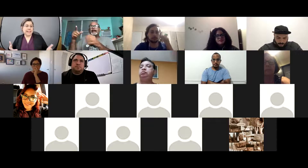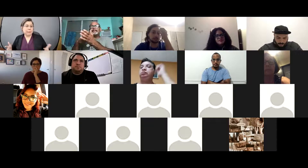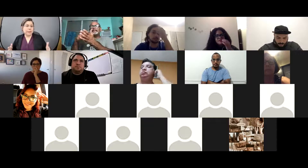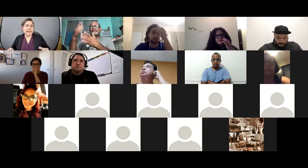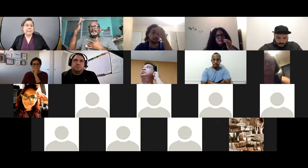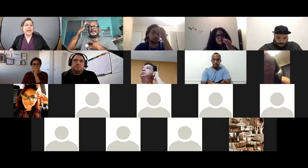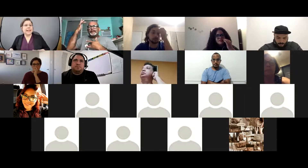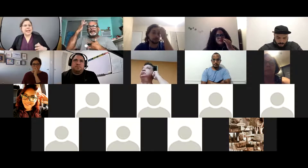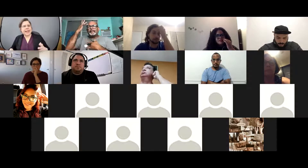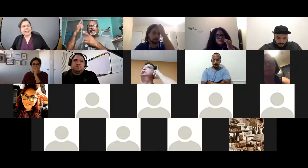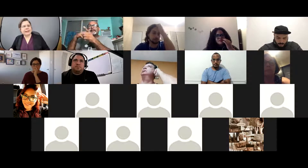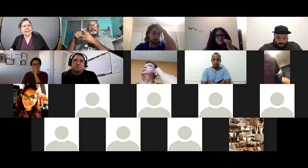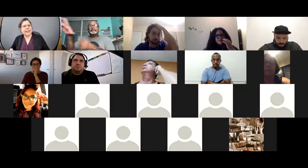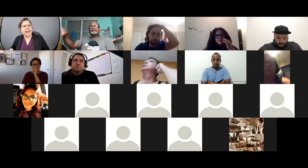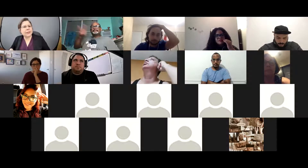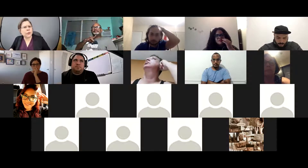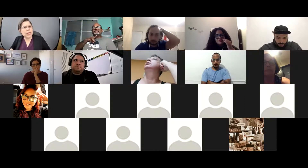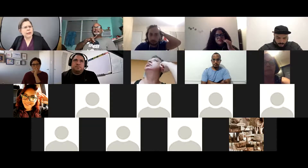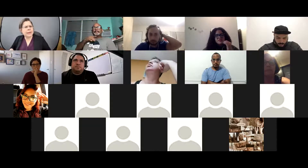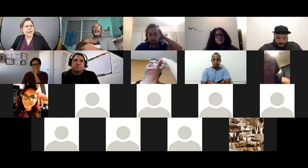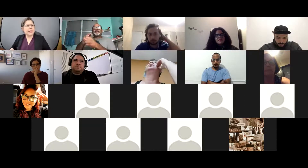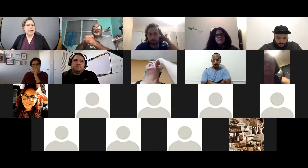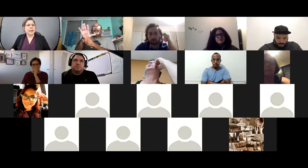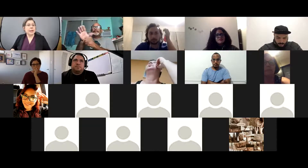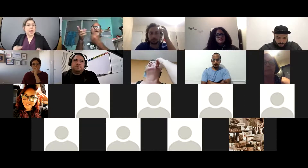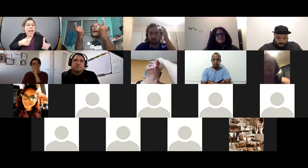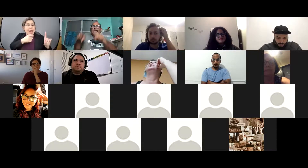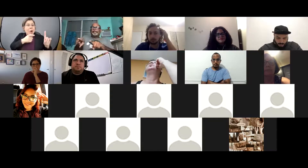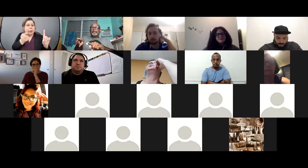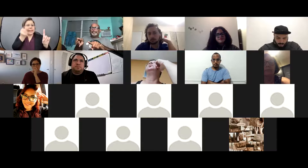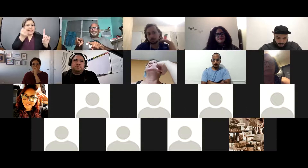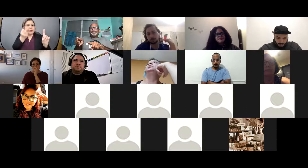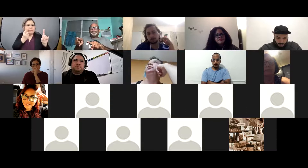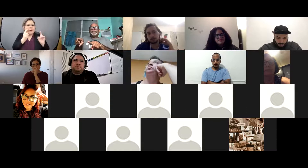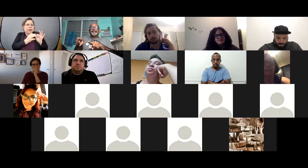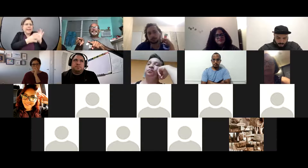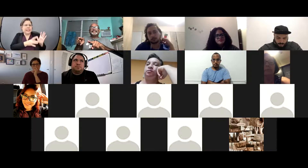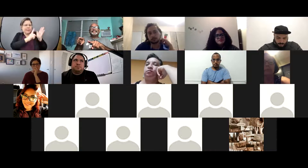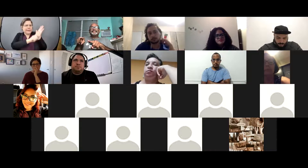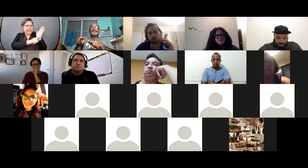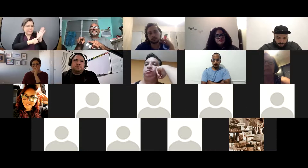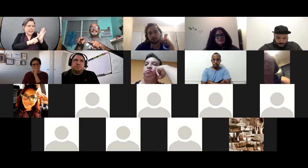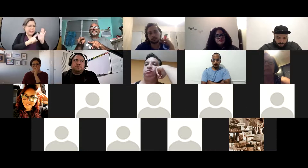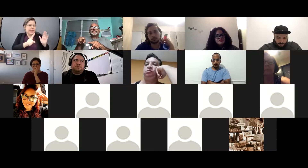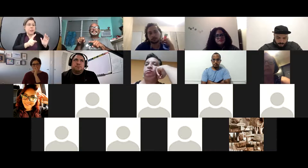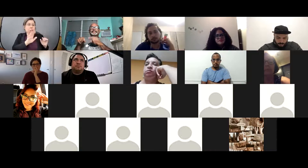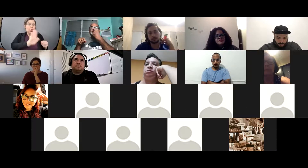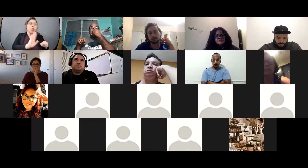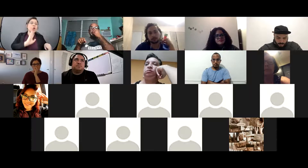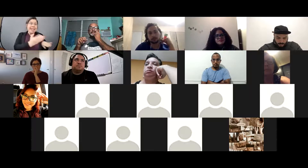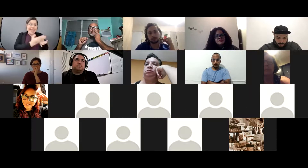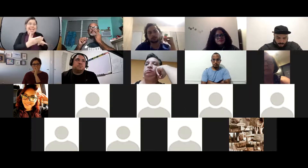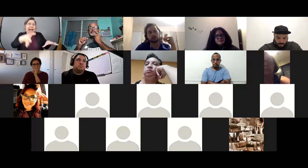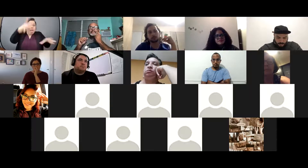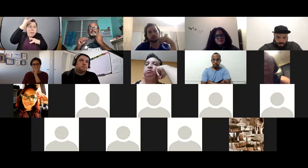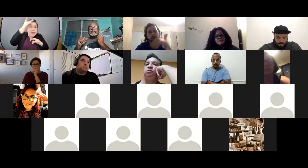le hacíamos una llamada de ir a través de la lectura labial un momentito por favor la intérprete va a hacer una aclaración